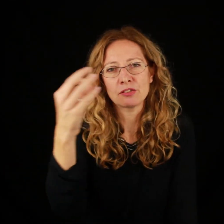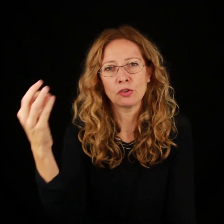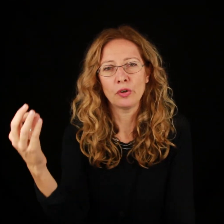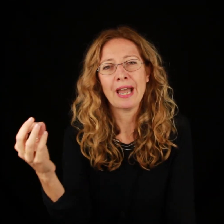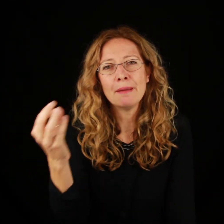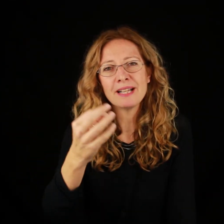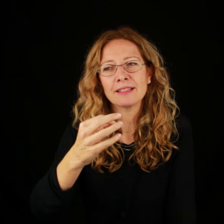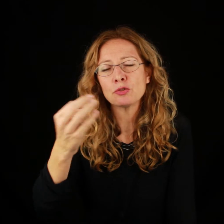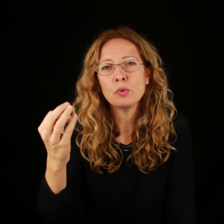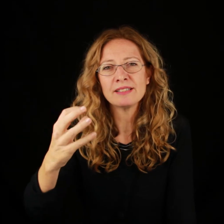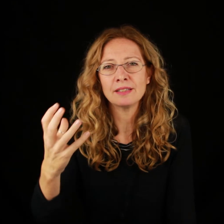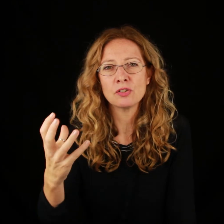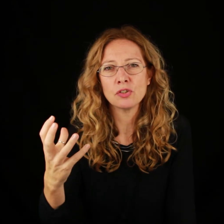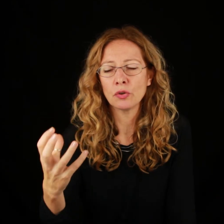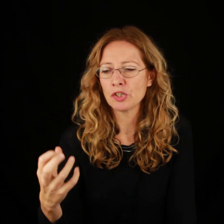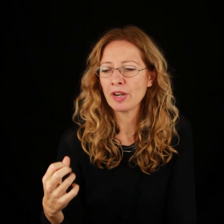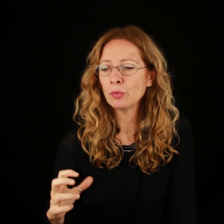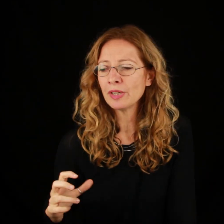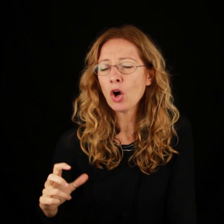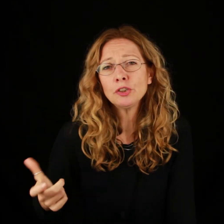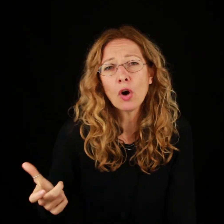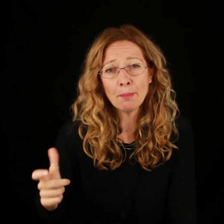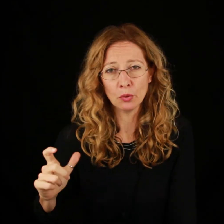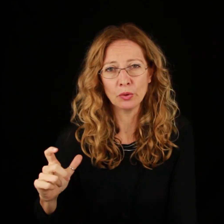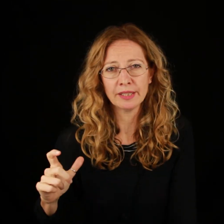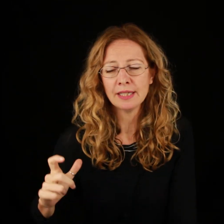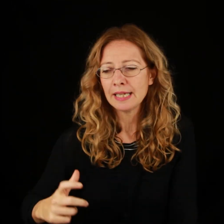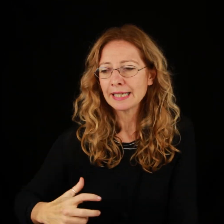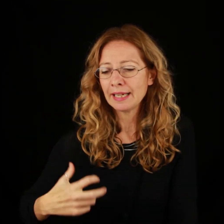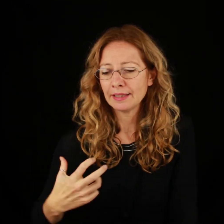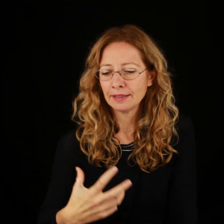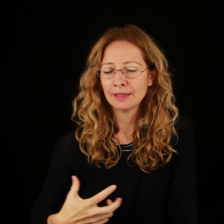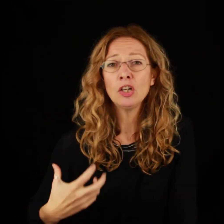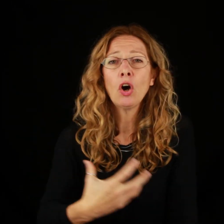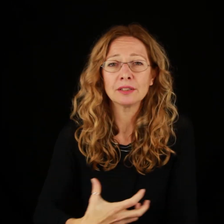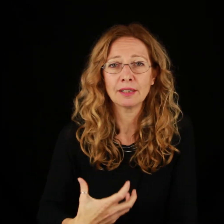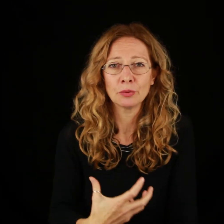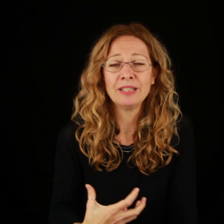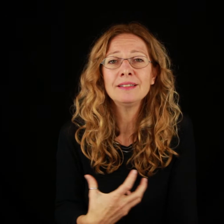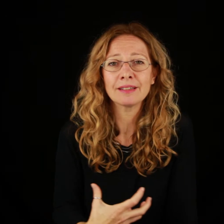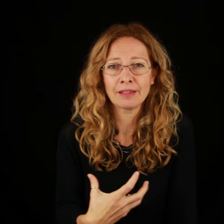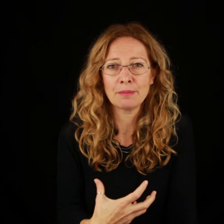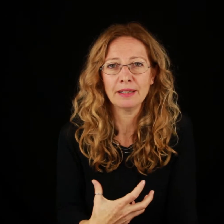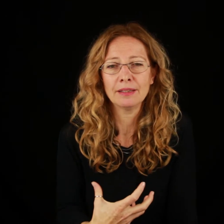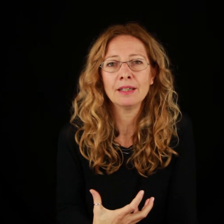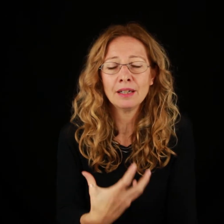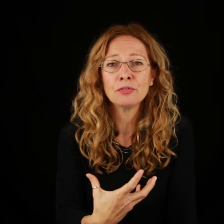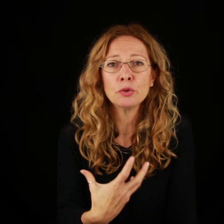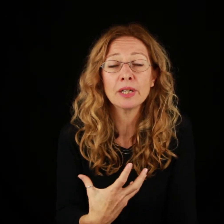storia è basata su questa tensione, cioè un odio-amore che lottano internamente nella figura